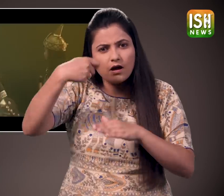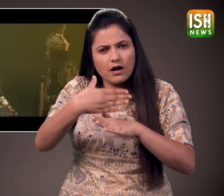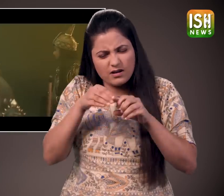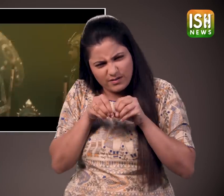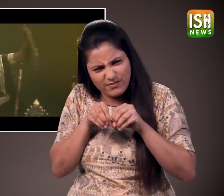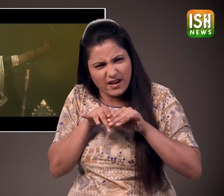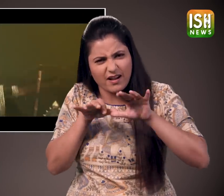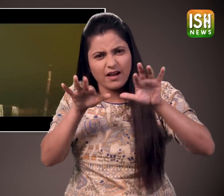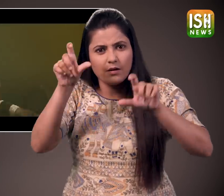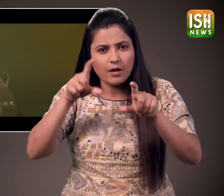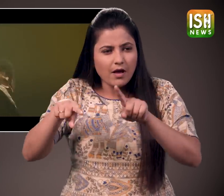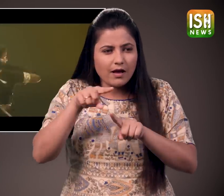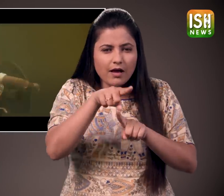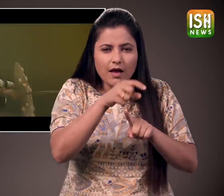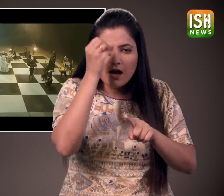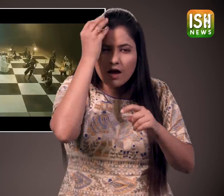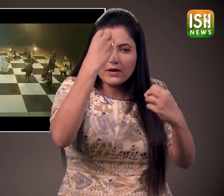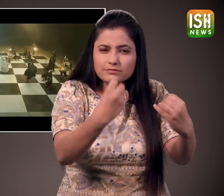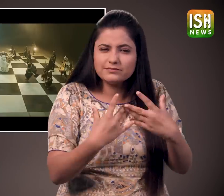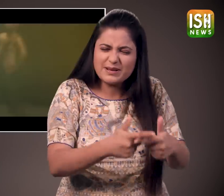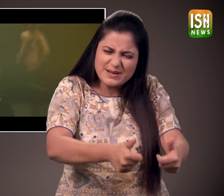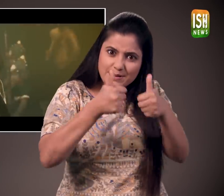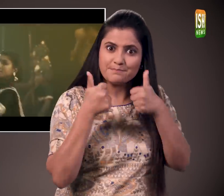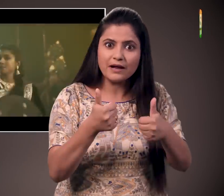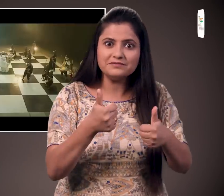प्रदर्शन का वीडियो वाइरल हुआ और लोगों ने इसे खूब पसंद किया